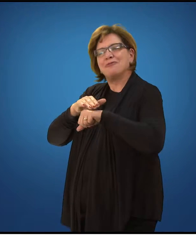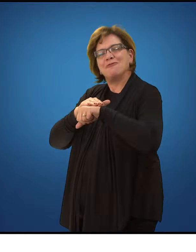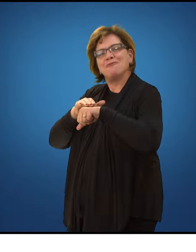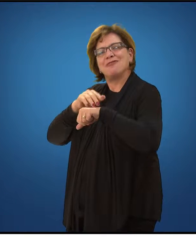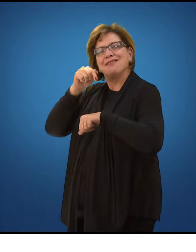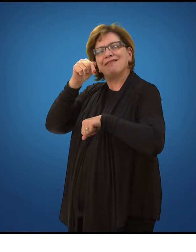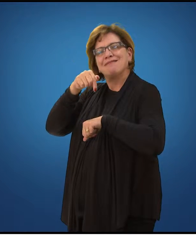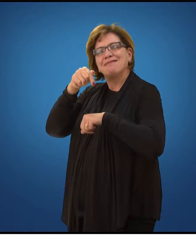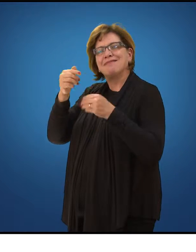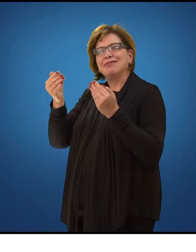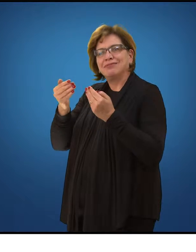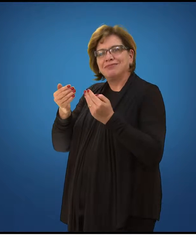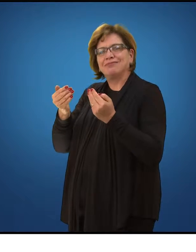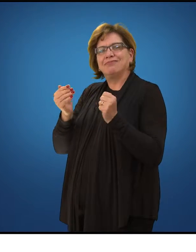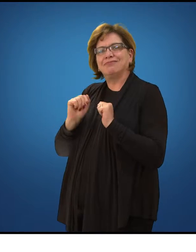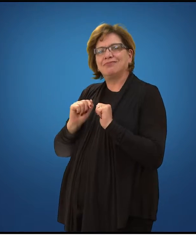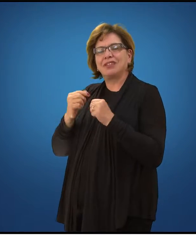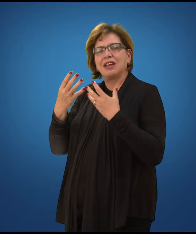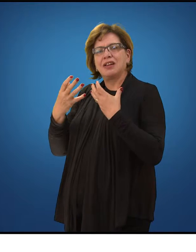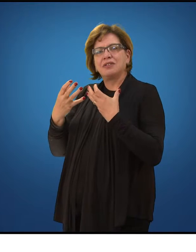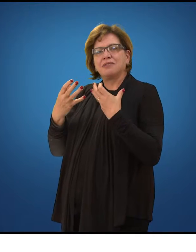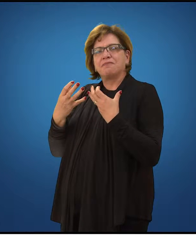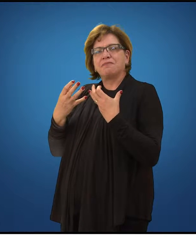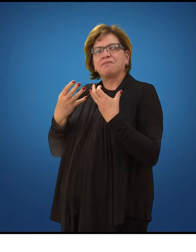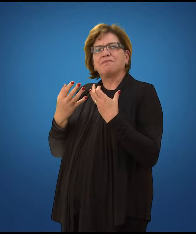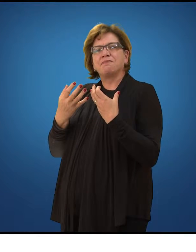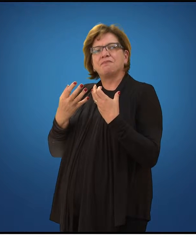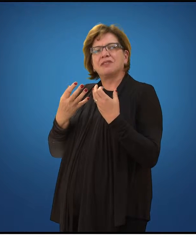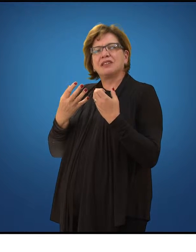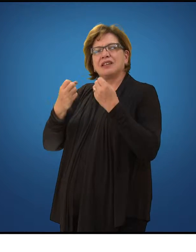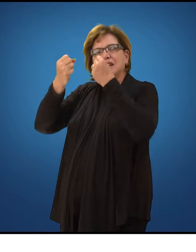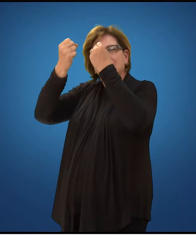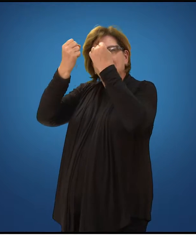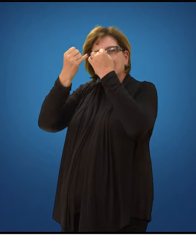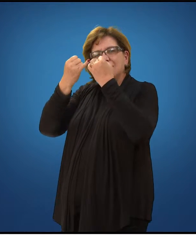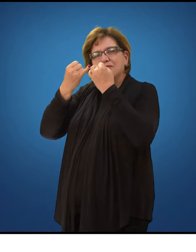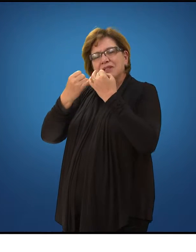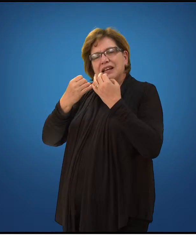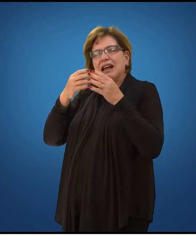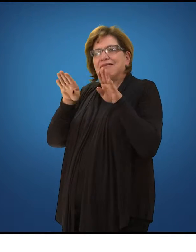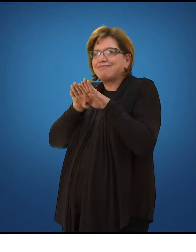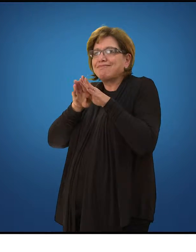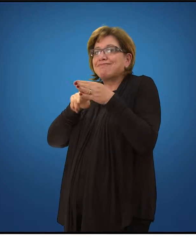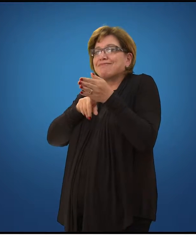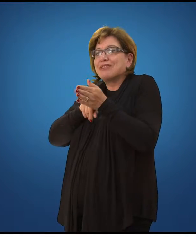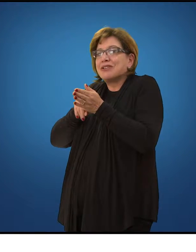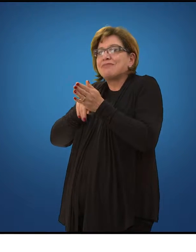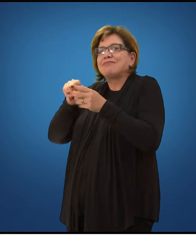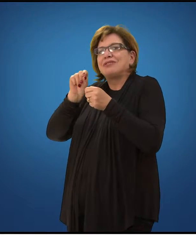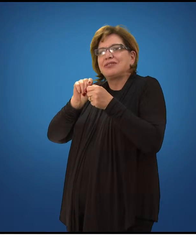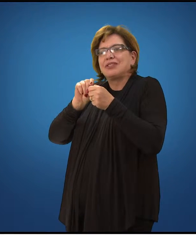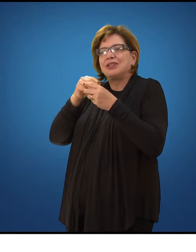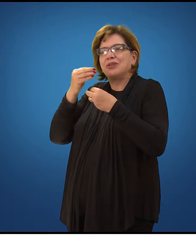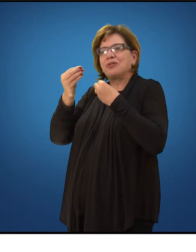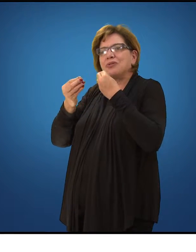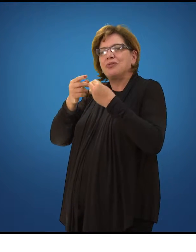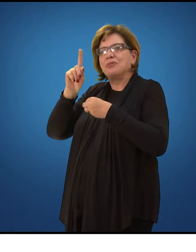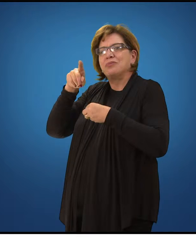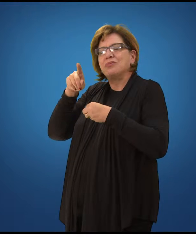eu queria fazer algumas perguntas para você em relação à sua atuação enquanto